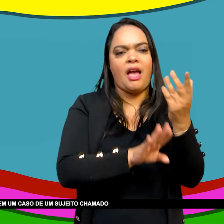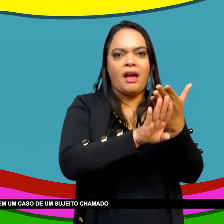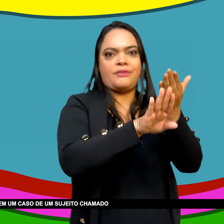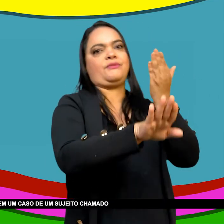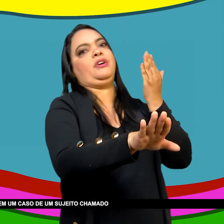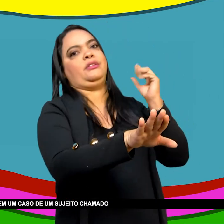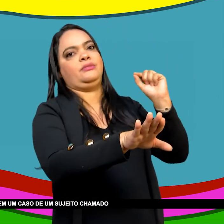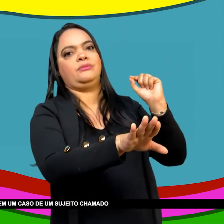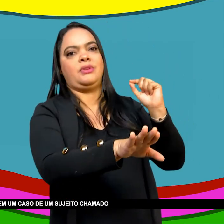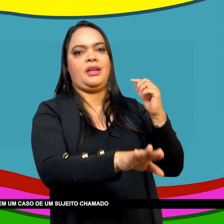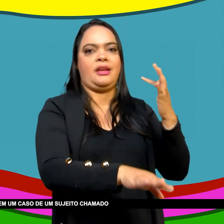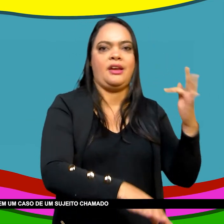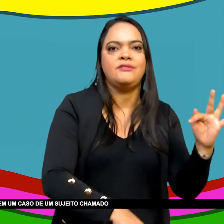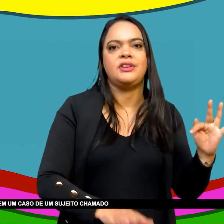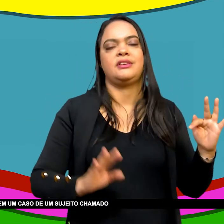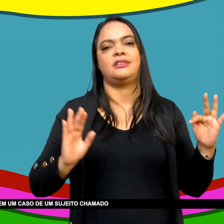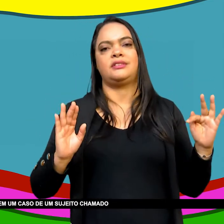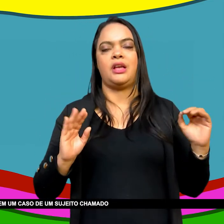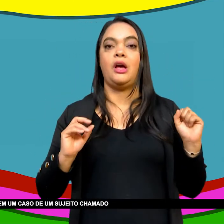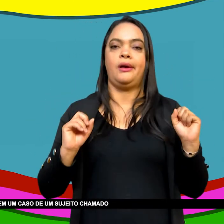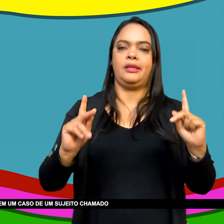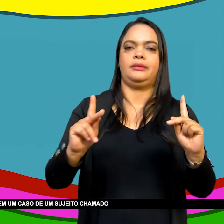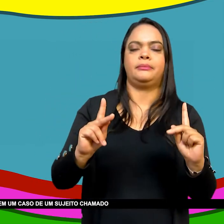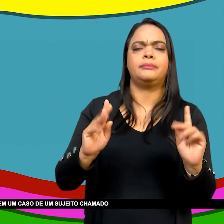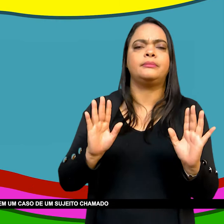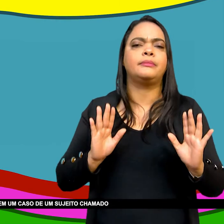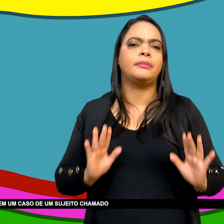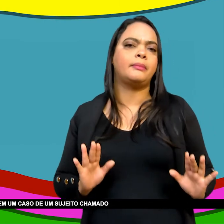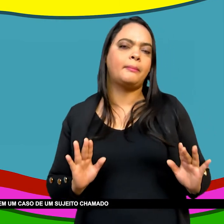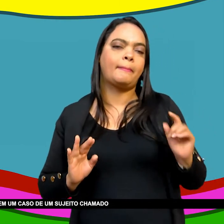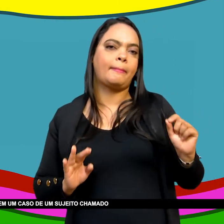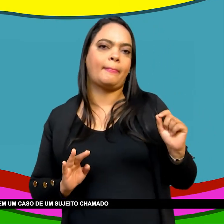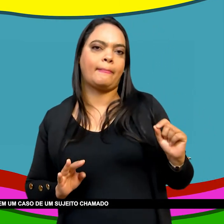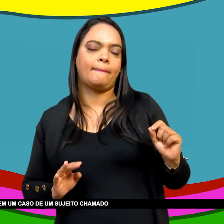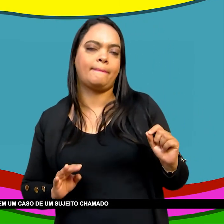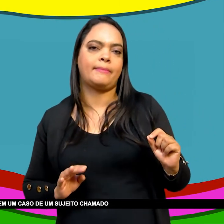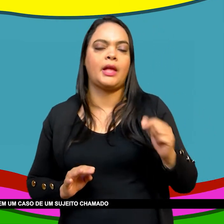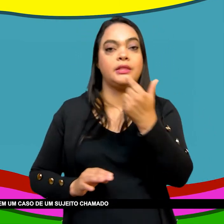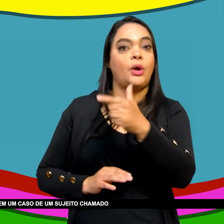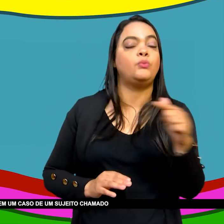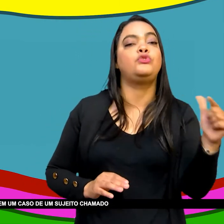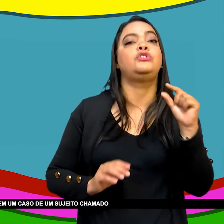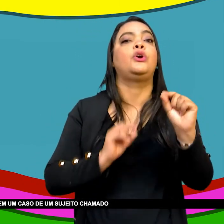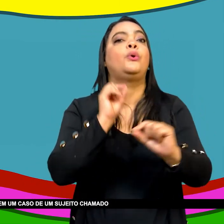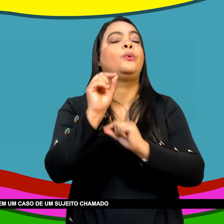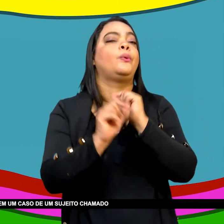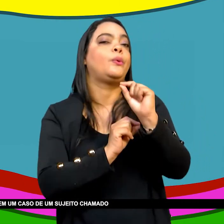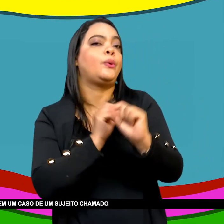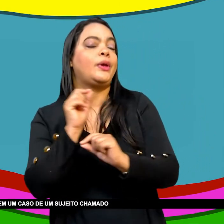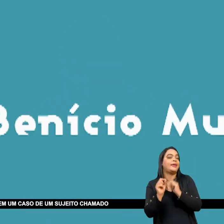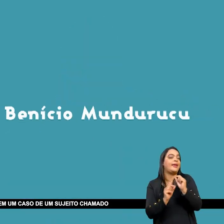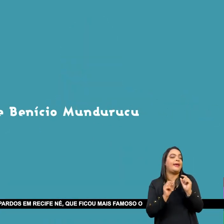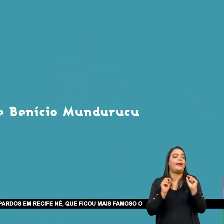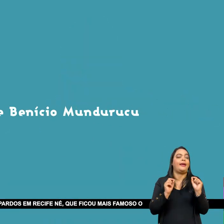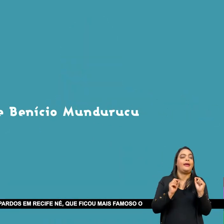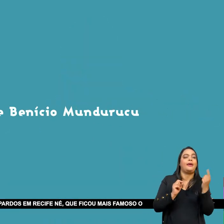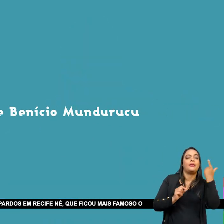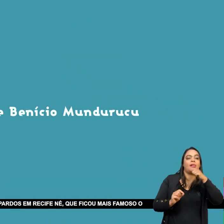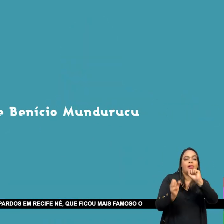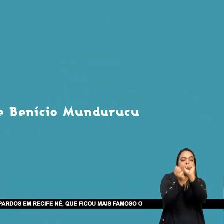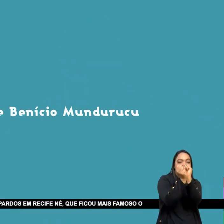assim Ela existiu Existem alguns registros dela Tem um caso De um sujeito Chamado